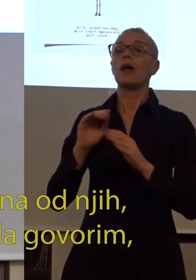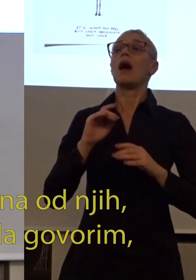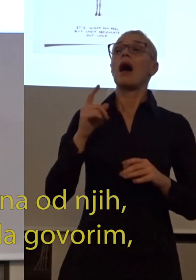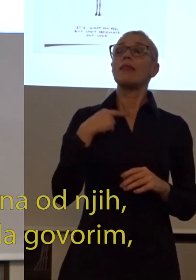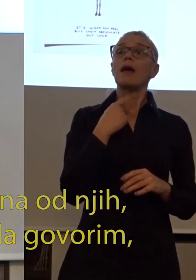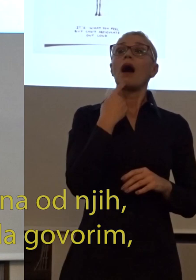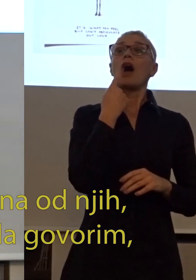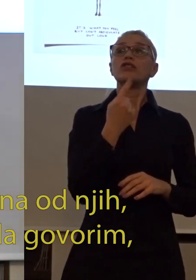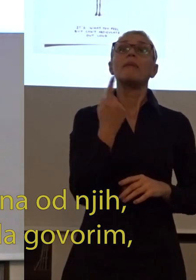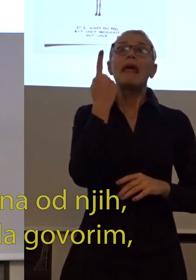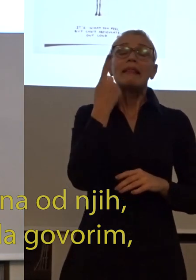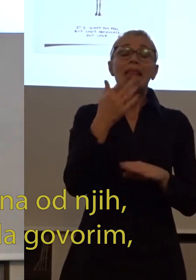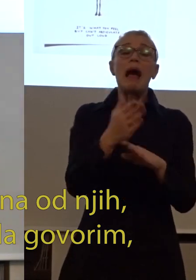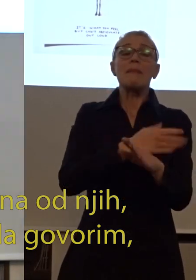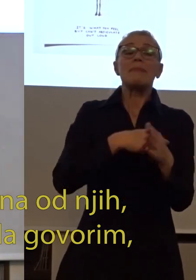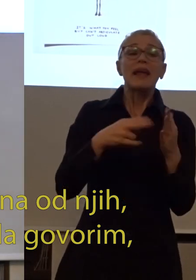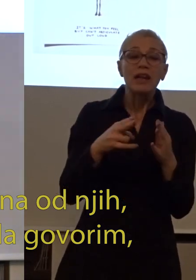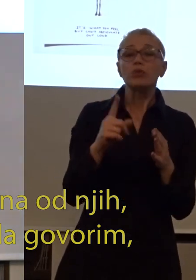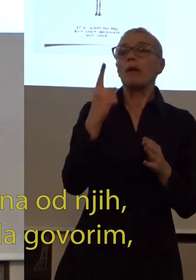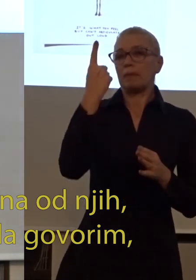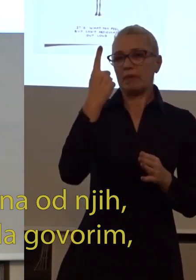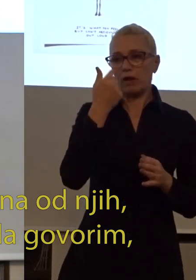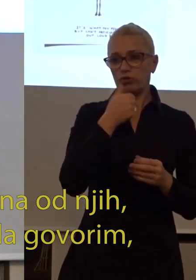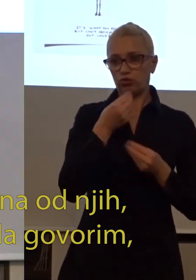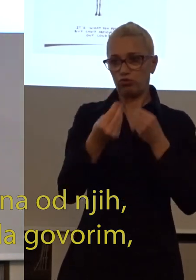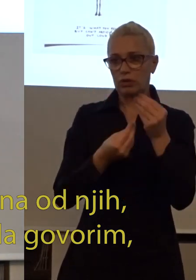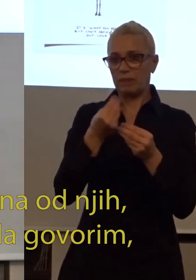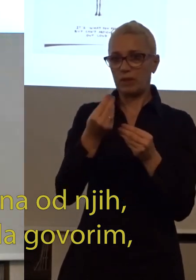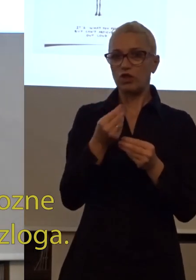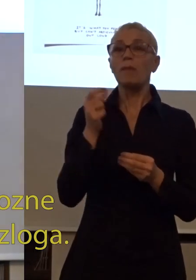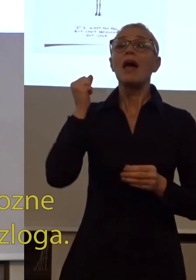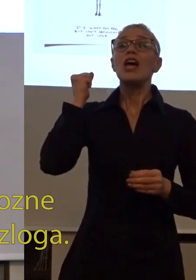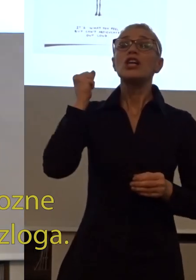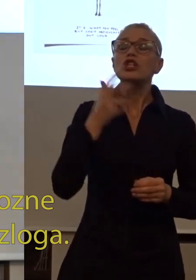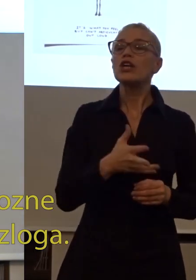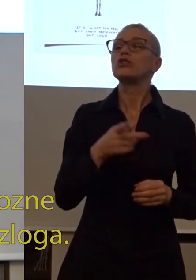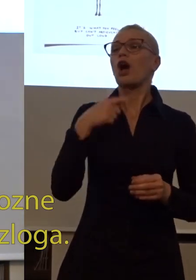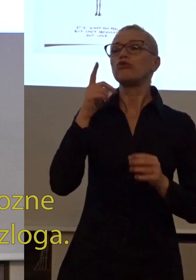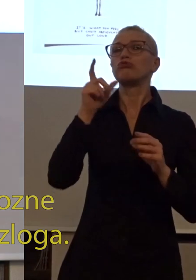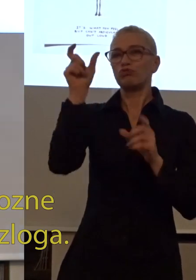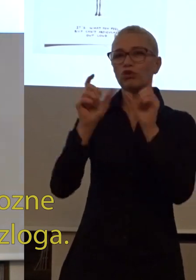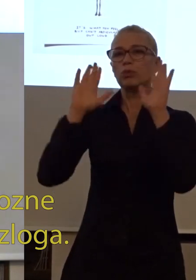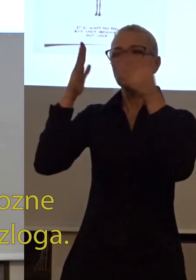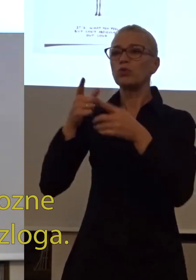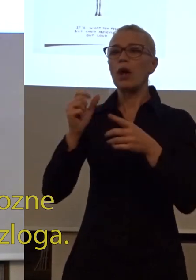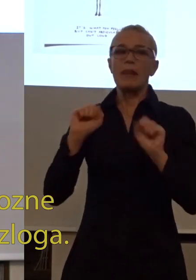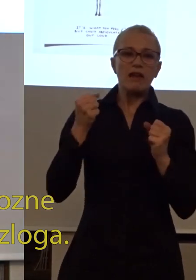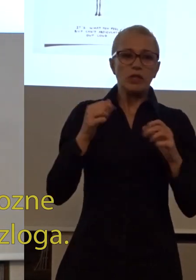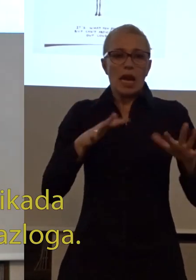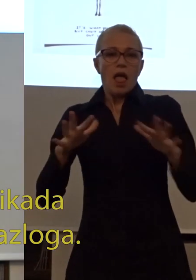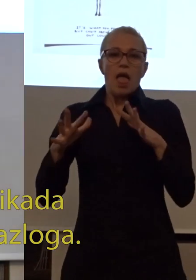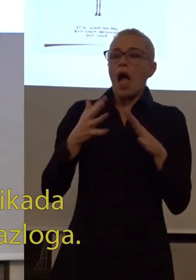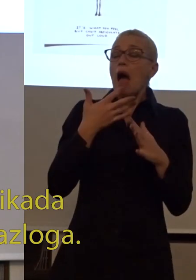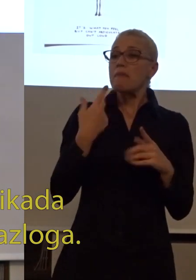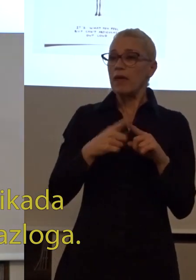da je jedna od njih i prva o kojoj ću da govorim, je da su često nervozni i uznemereni bez razloga.